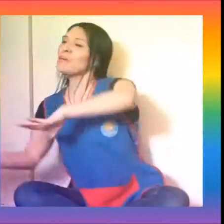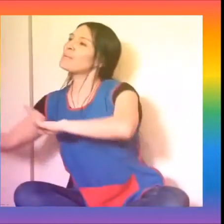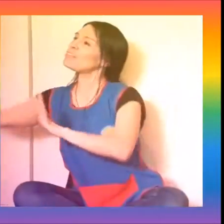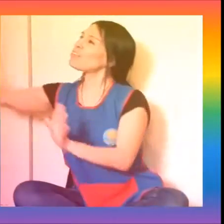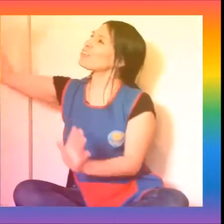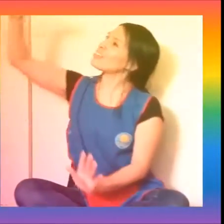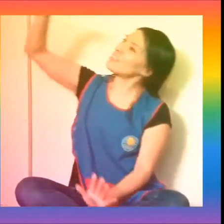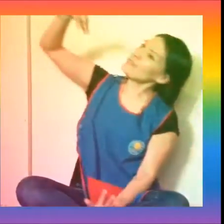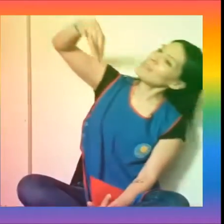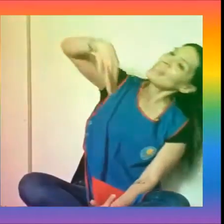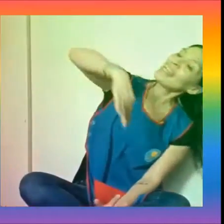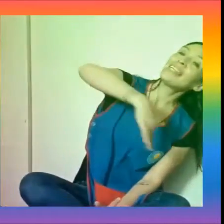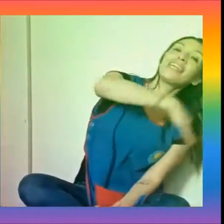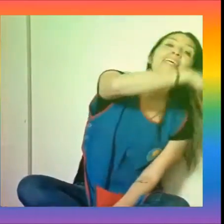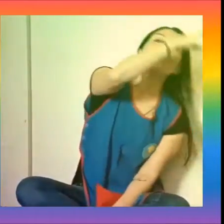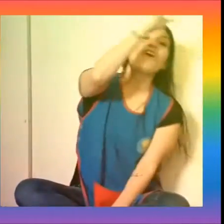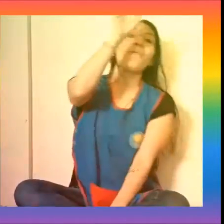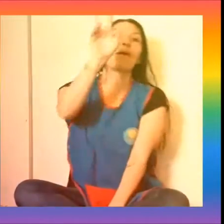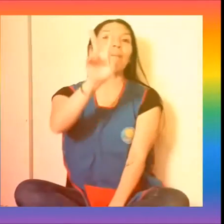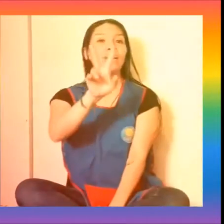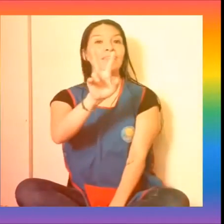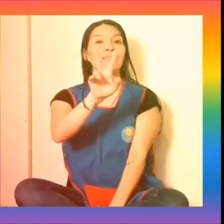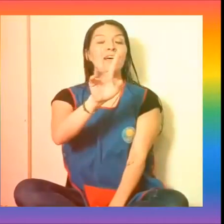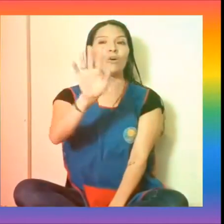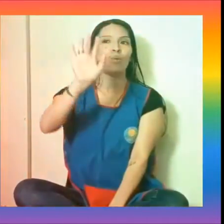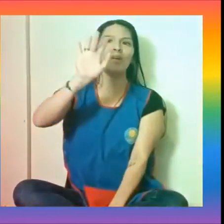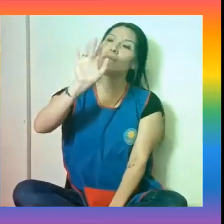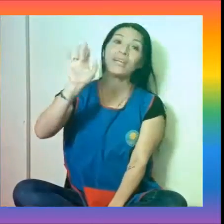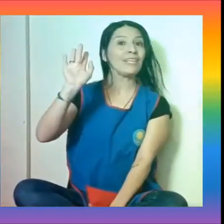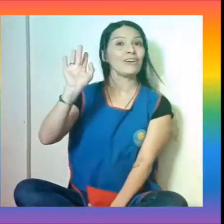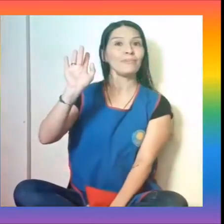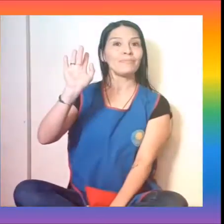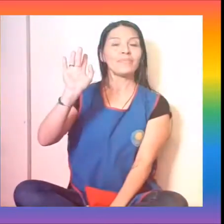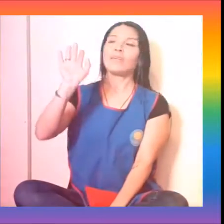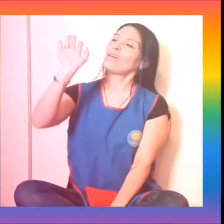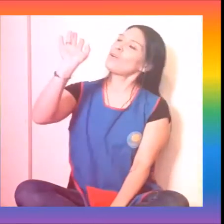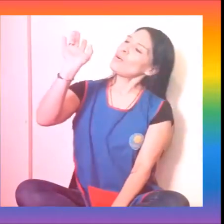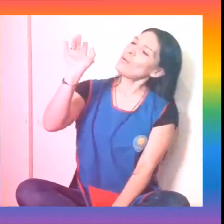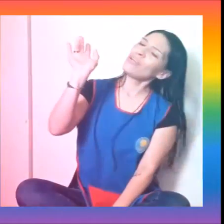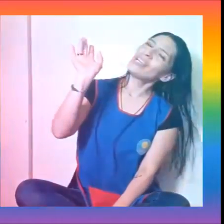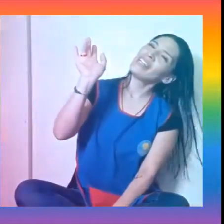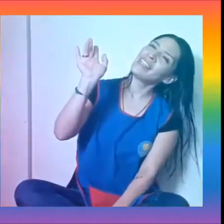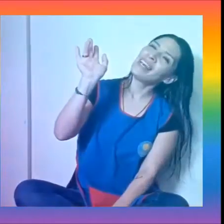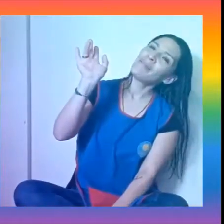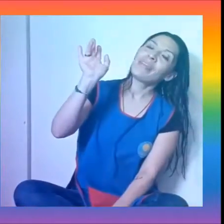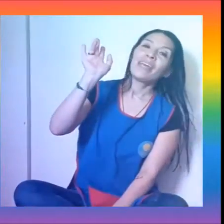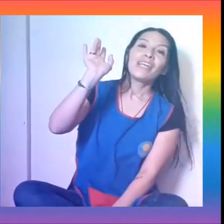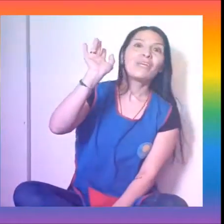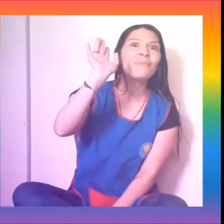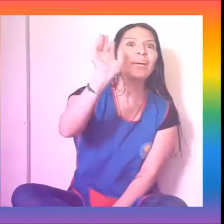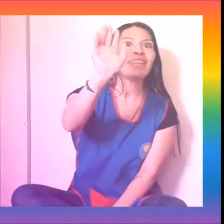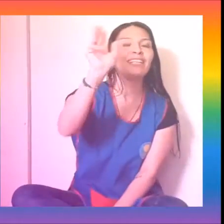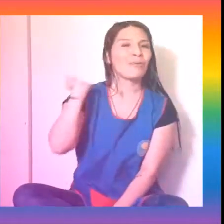encuentro con otra familia que tiene dos papás, un abuelito, una nenita y un gatito.